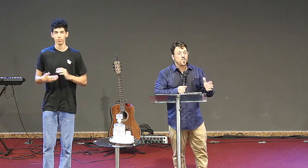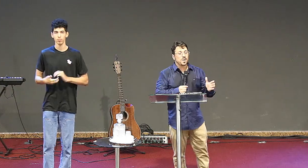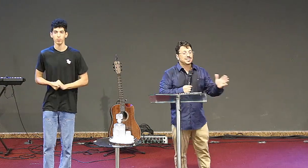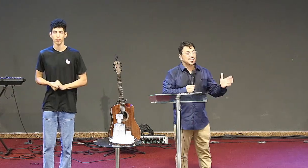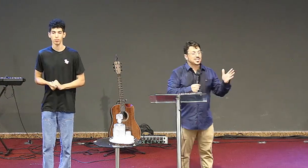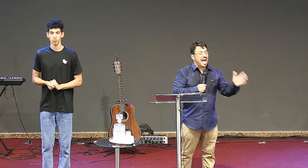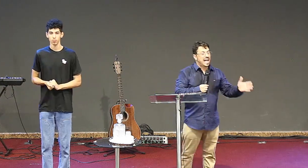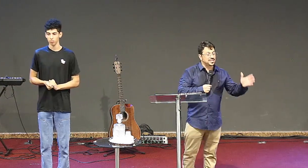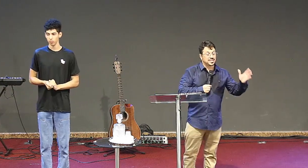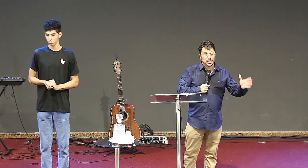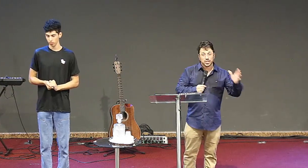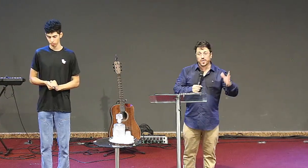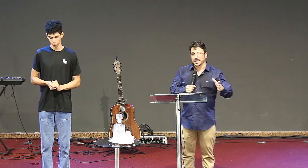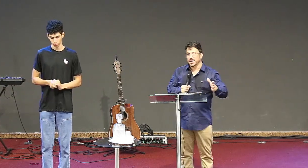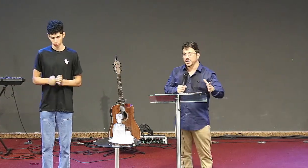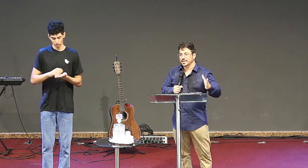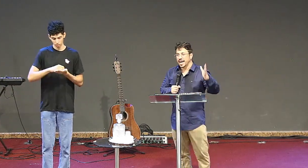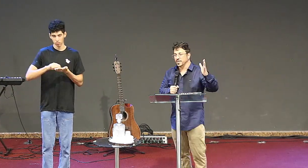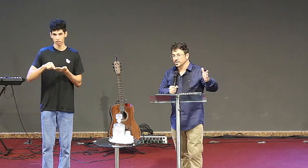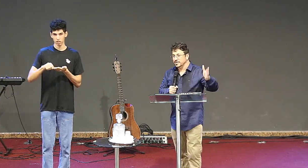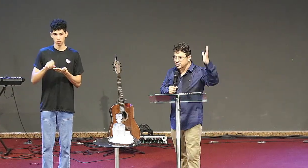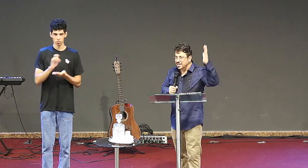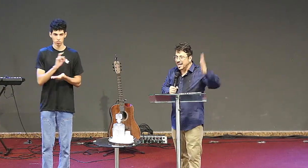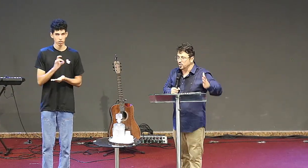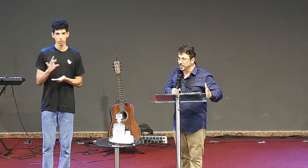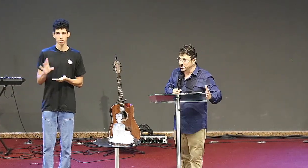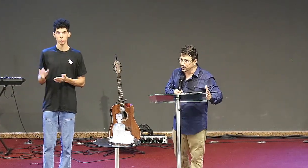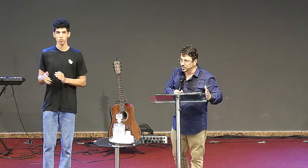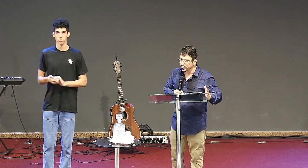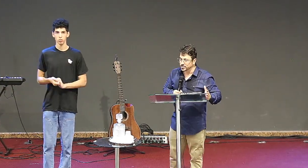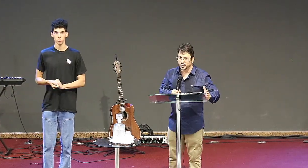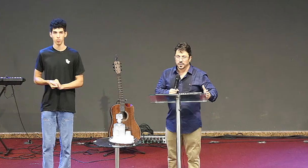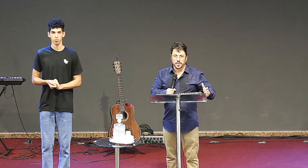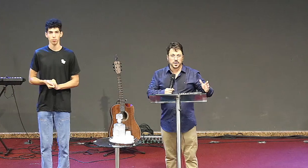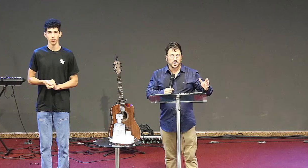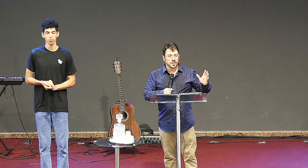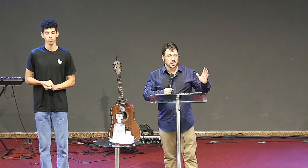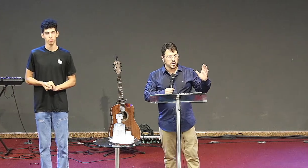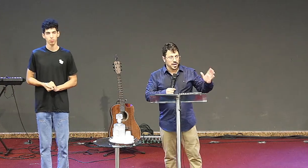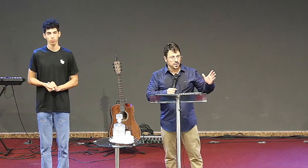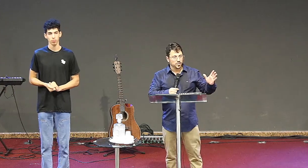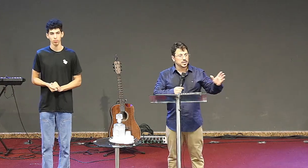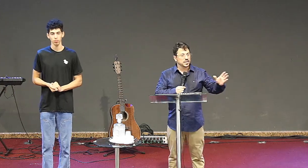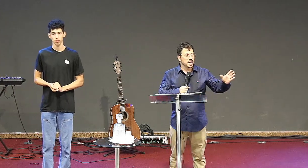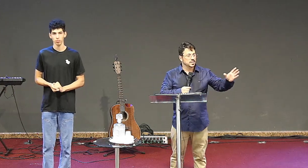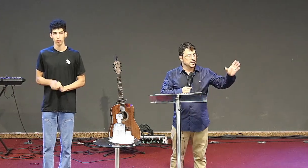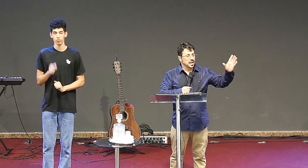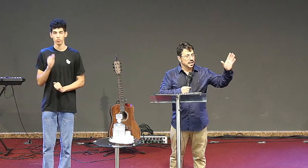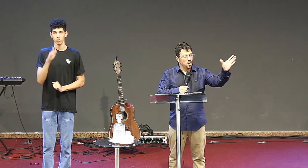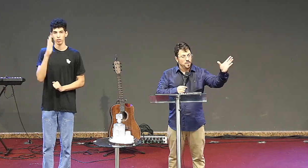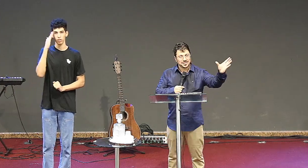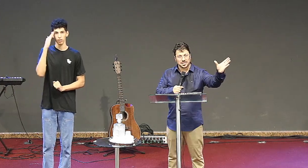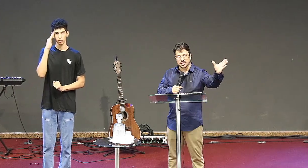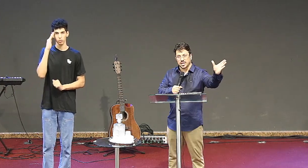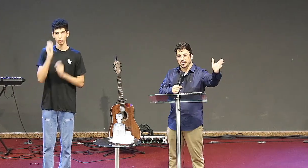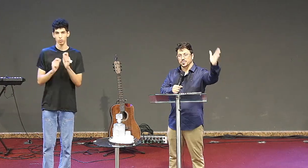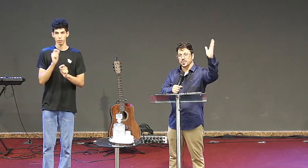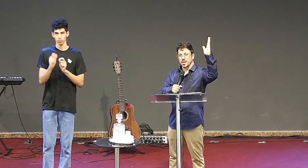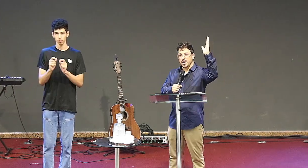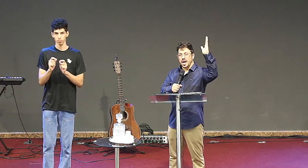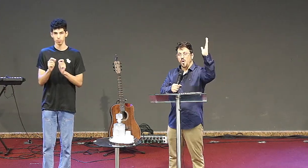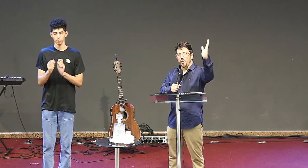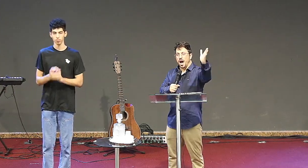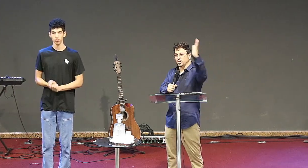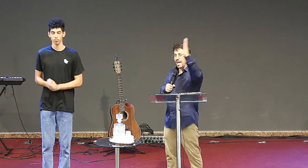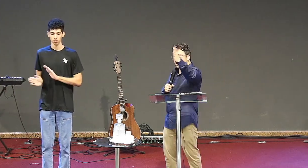Cada uma dessas cartas que a gente vai ler, em cada um desses sete domingos, eu quero que você entenda, ela começa dizendo,